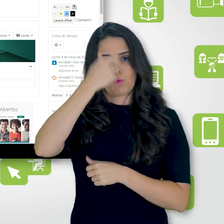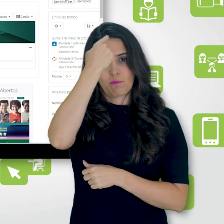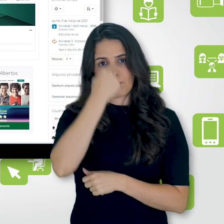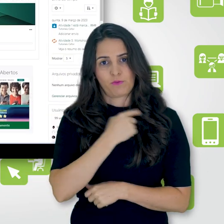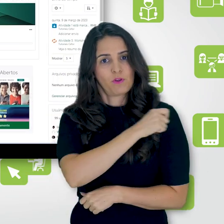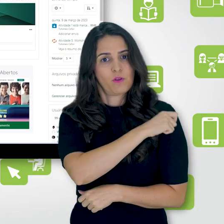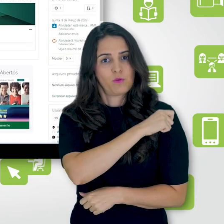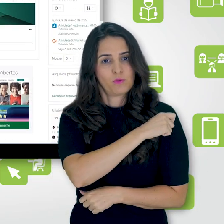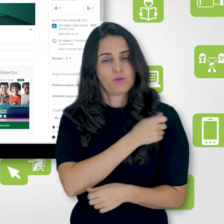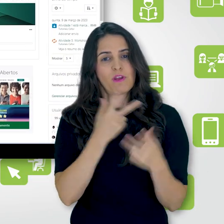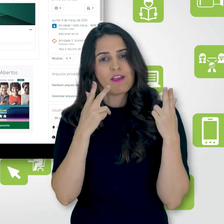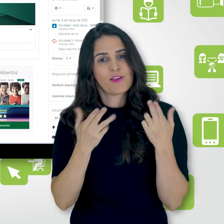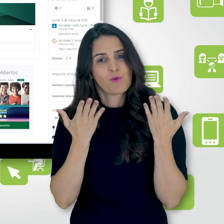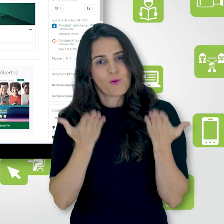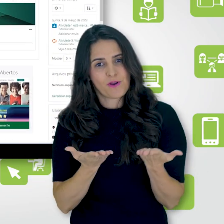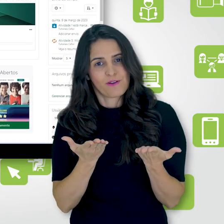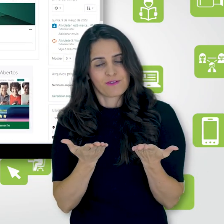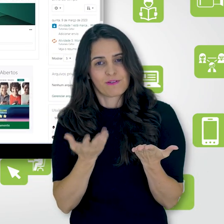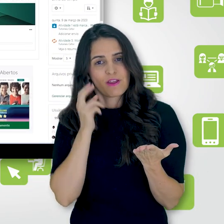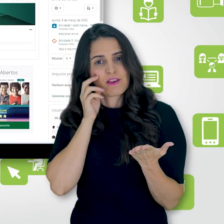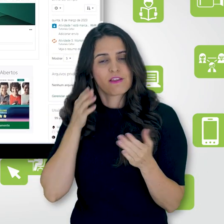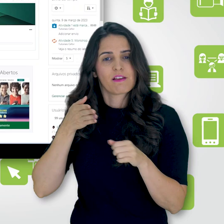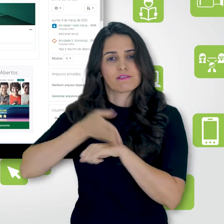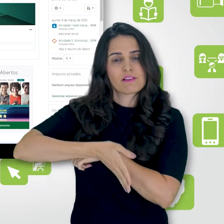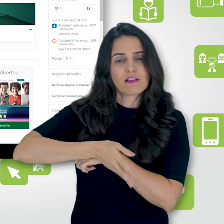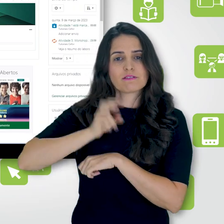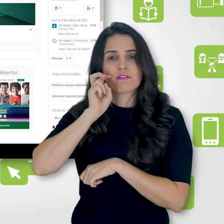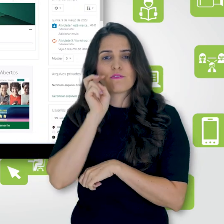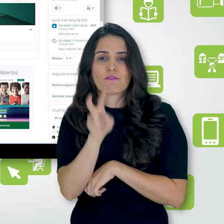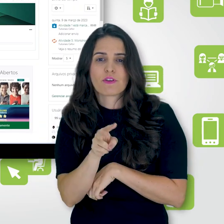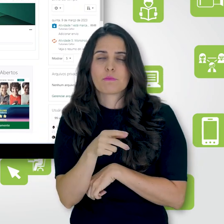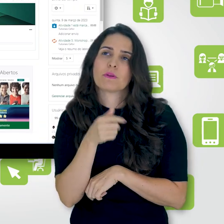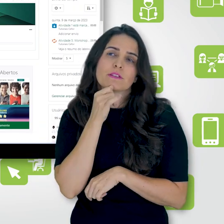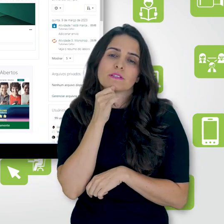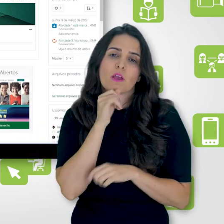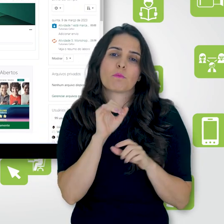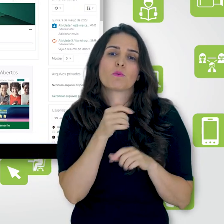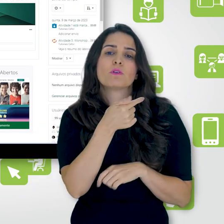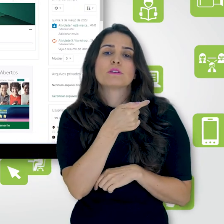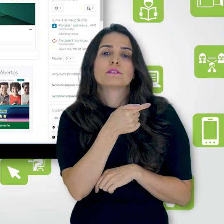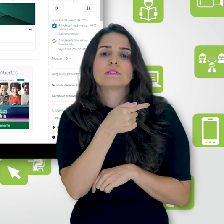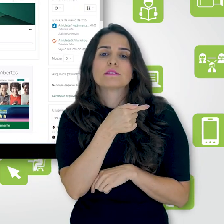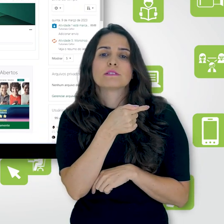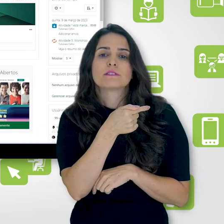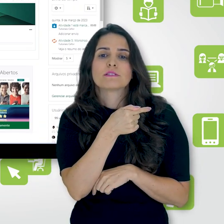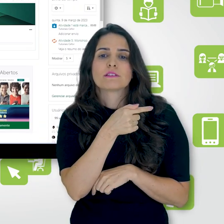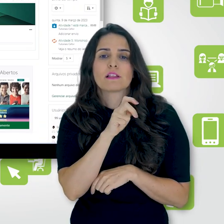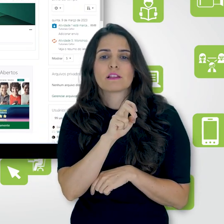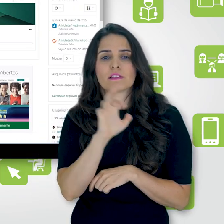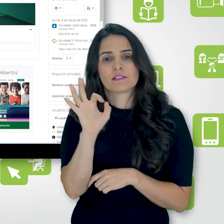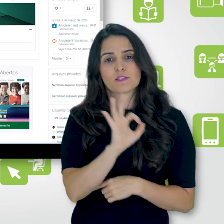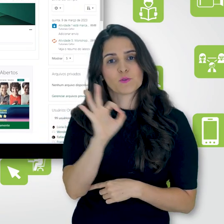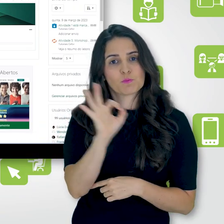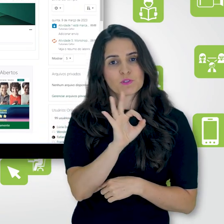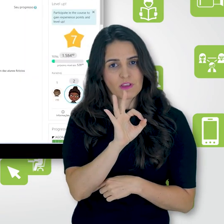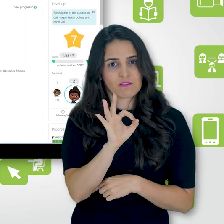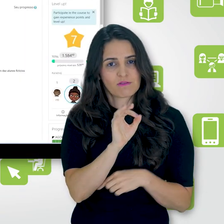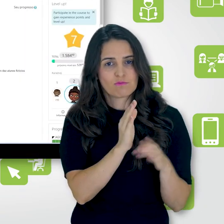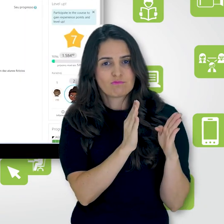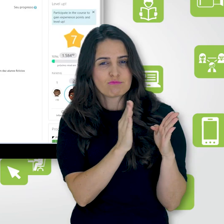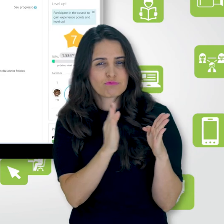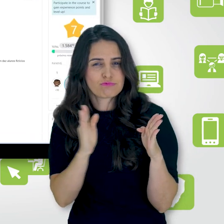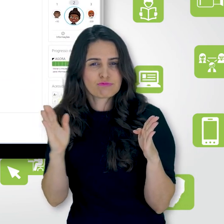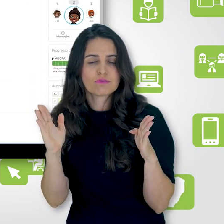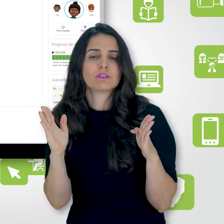aparece desta forma quando ele acessa o curso. Então, aqui, 75% do curso completo. Vamos